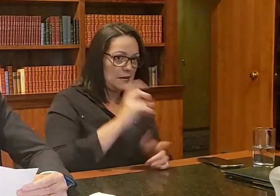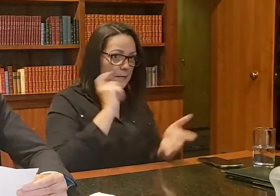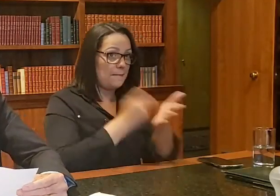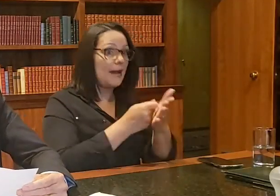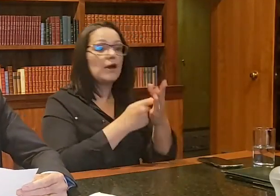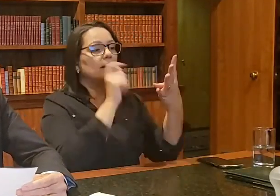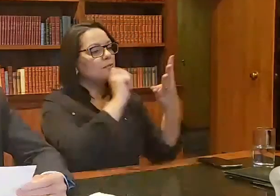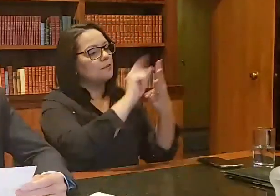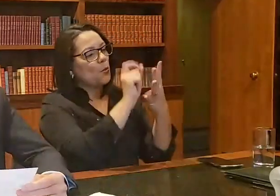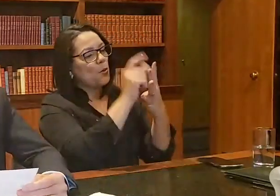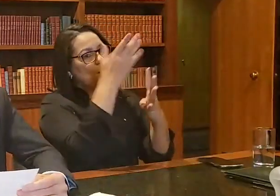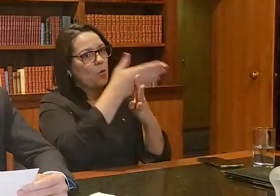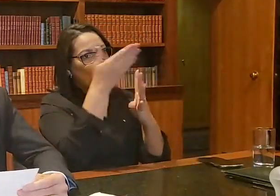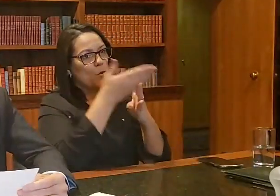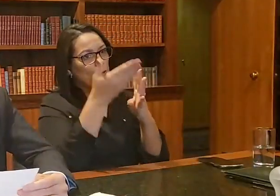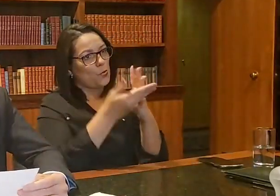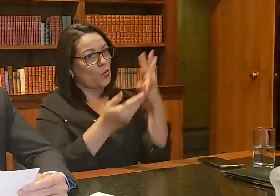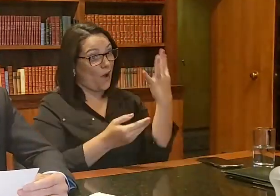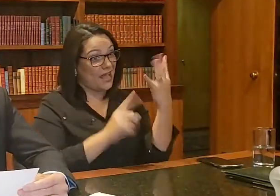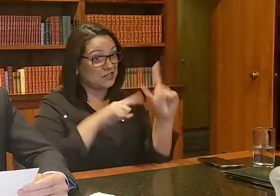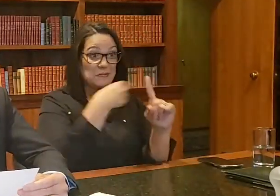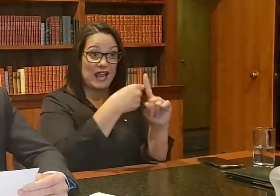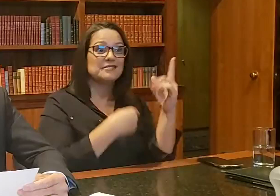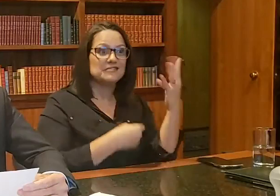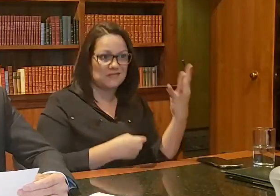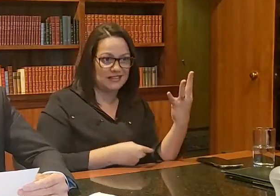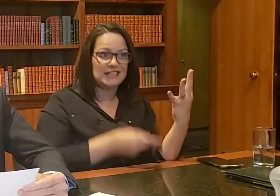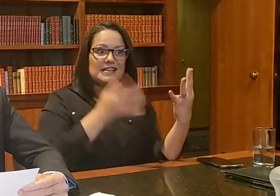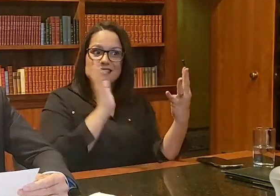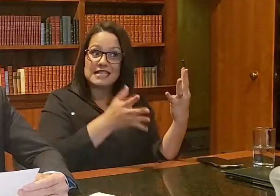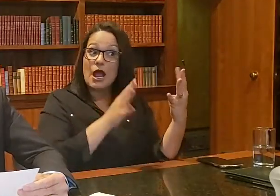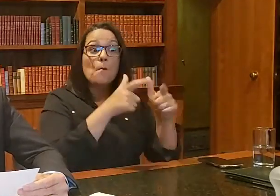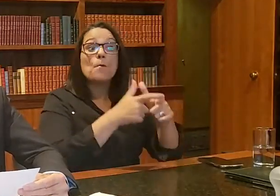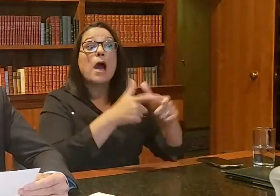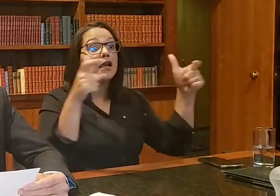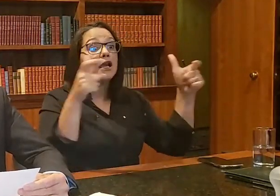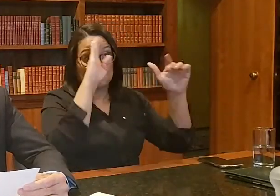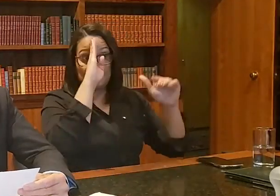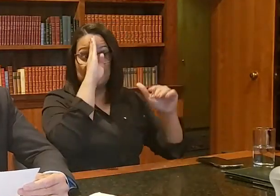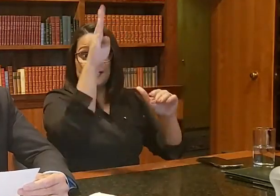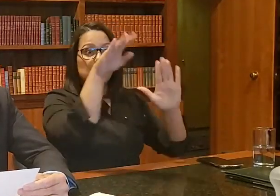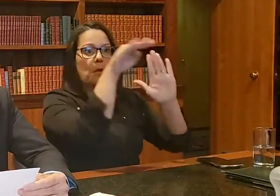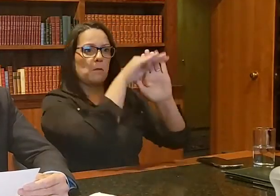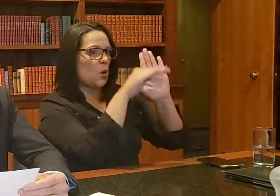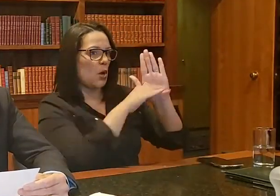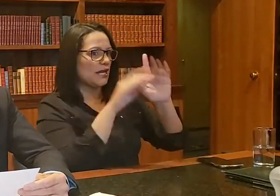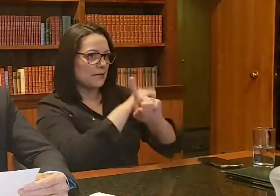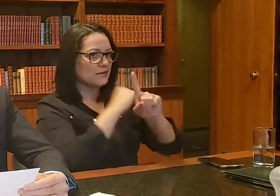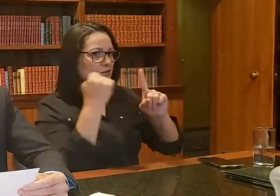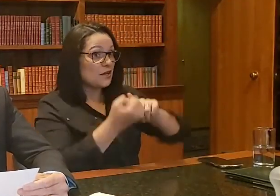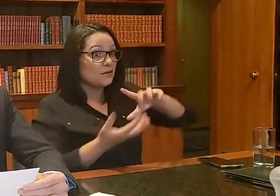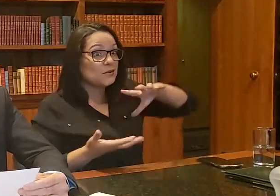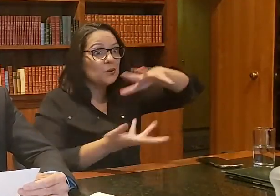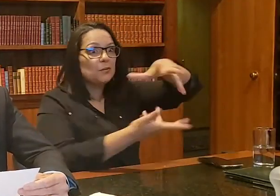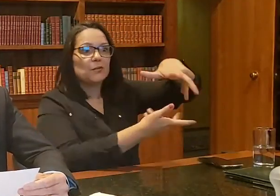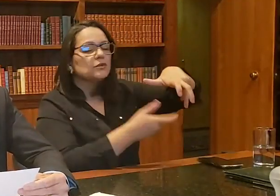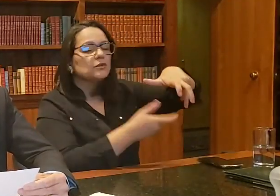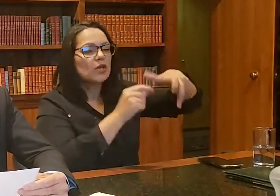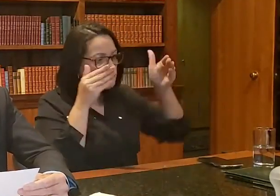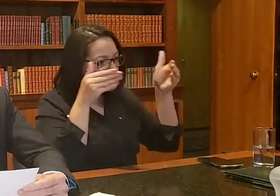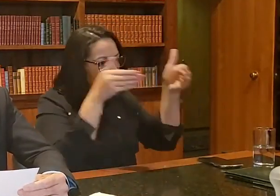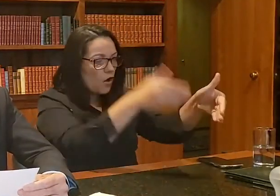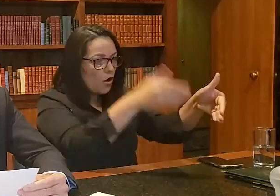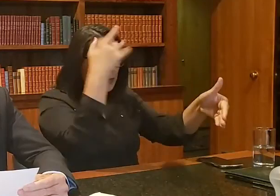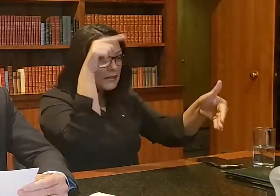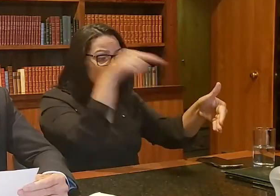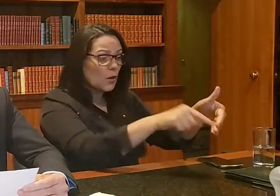parcelas do auxílio emergencial. Que já é o maior programa social do mundo, para atender exatamente aqueles que foram